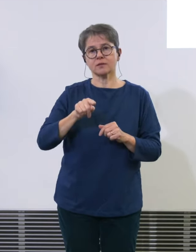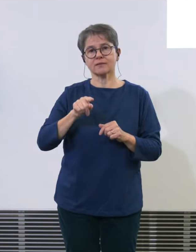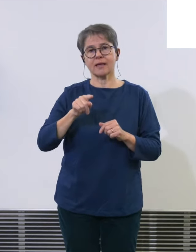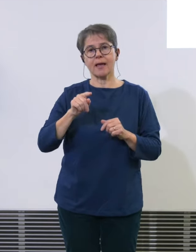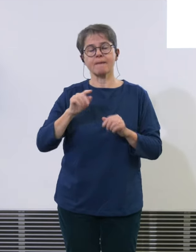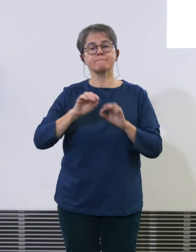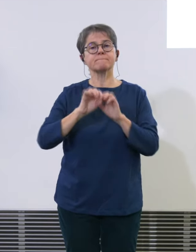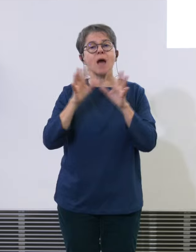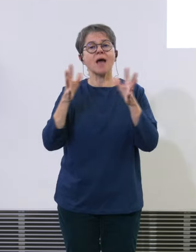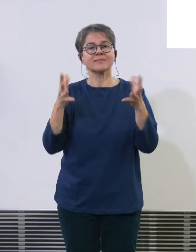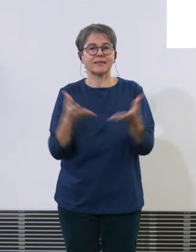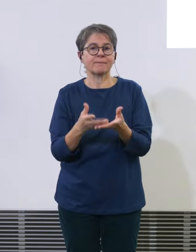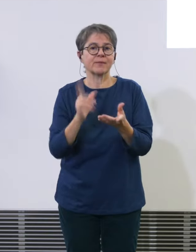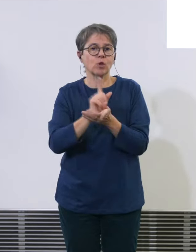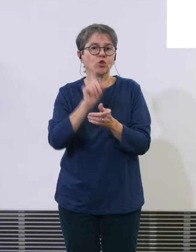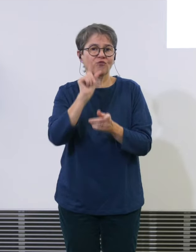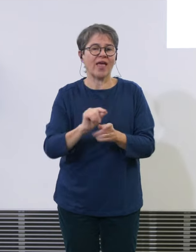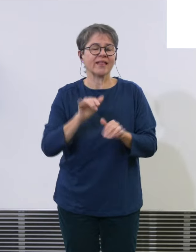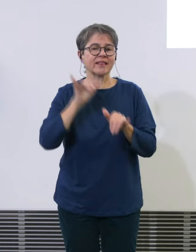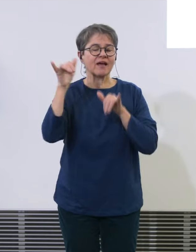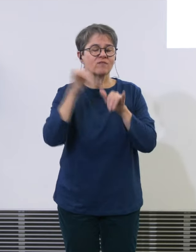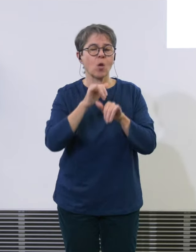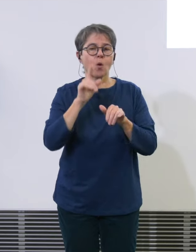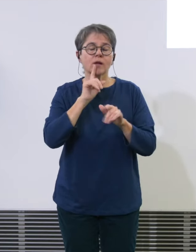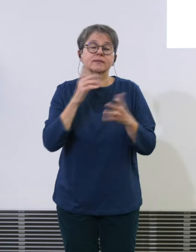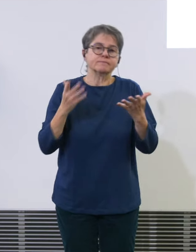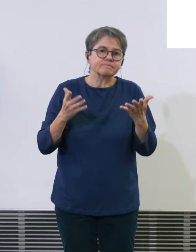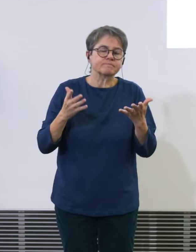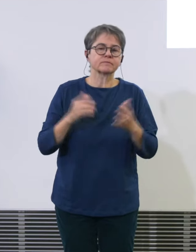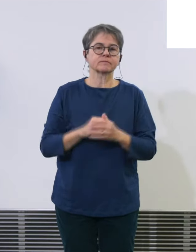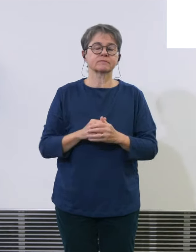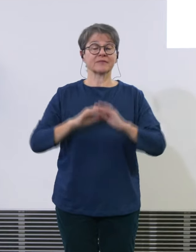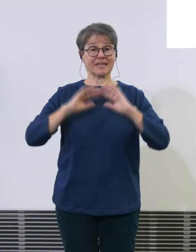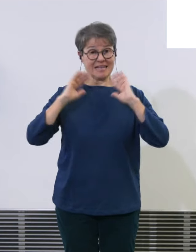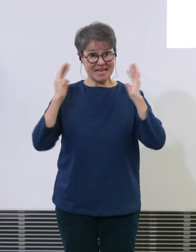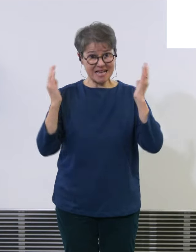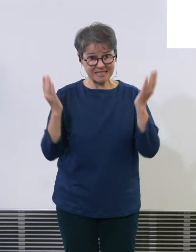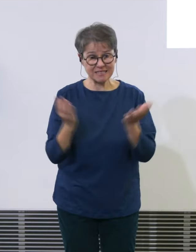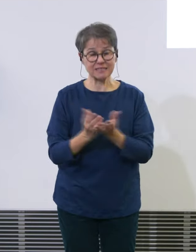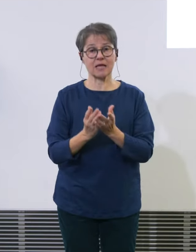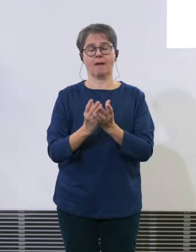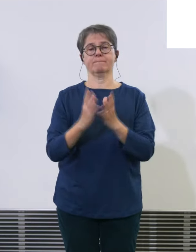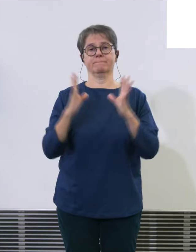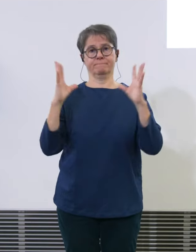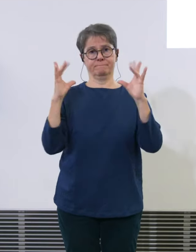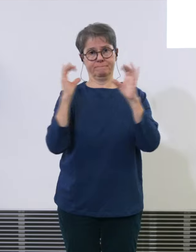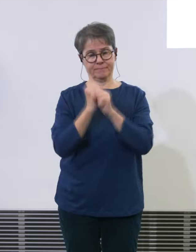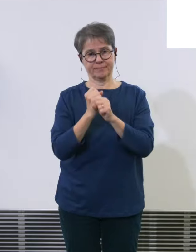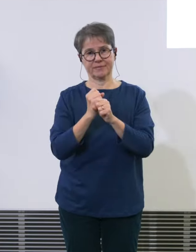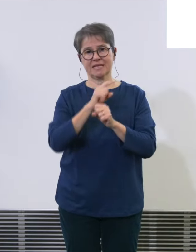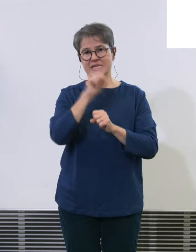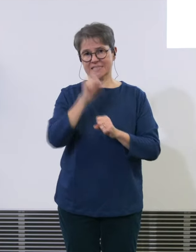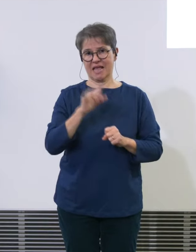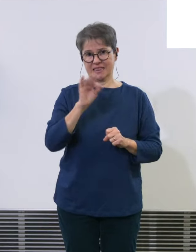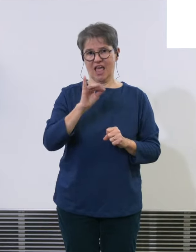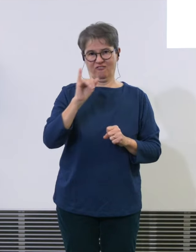sicher auch die pandemie von da her gesehen insgesamt wird der ZFI das haben wir in unserem Bericht wo wir das